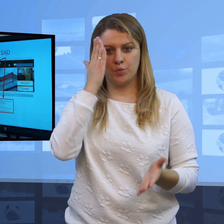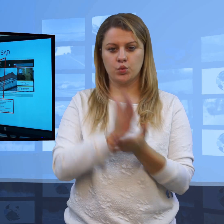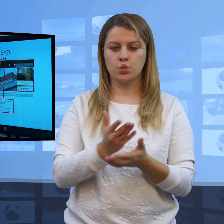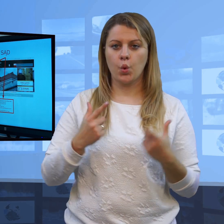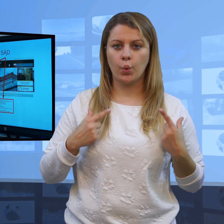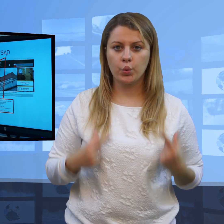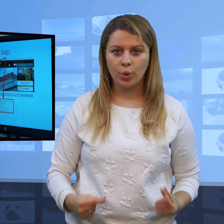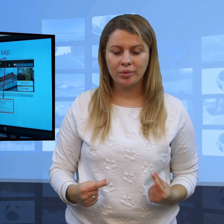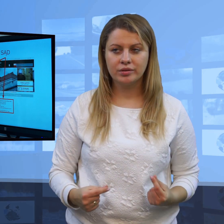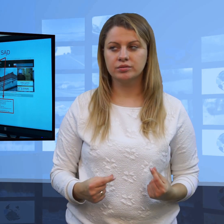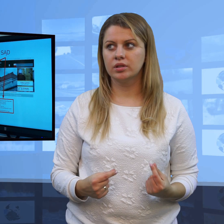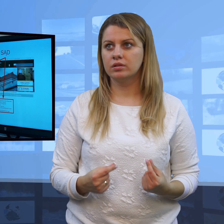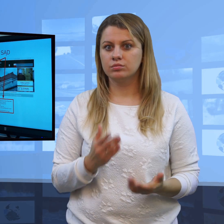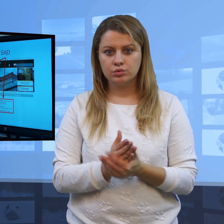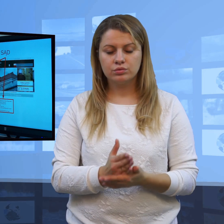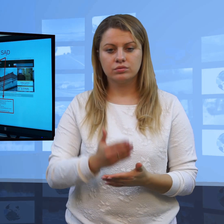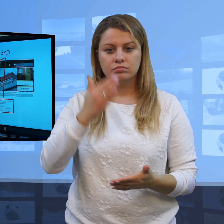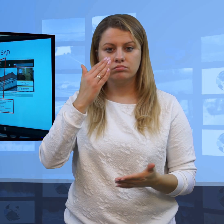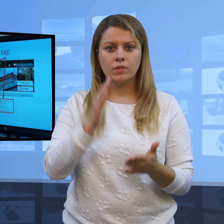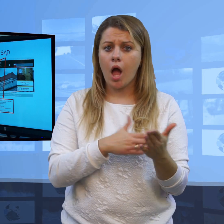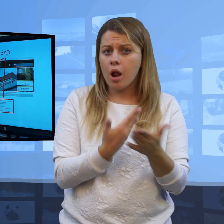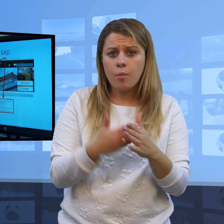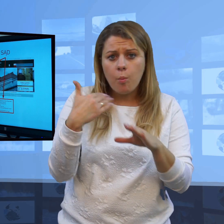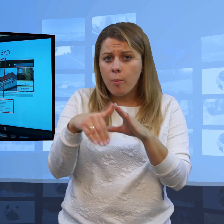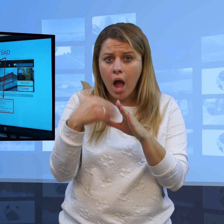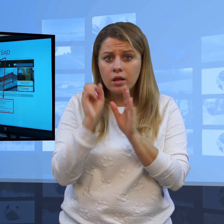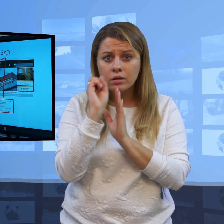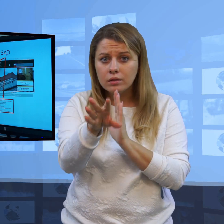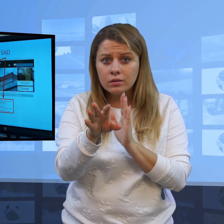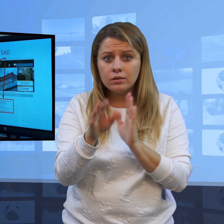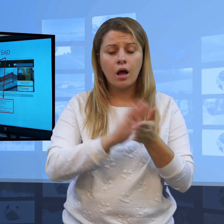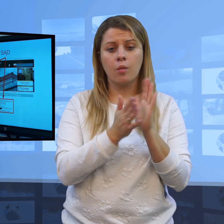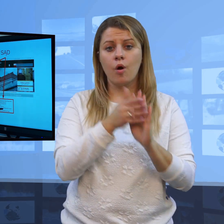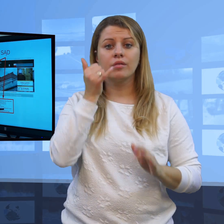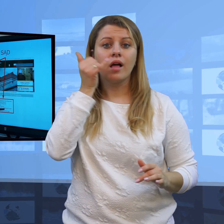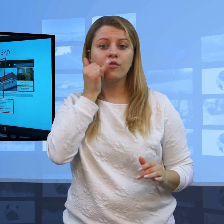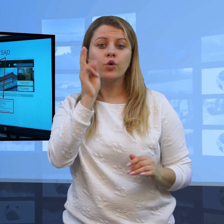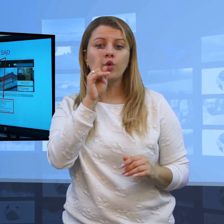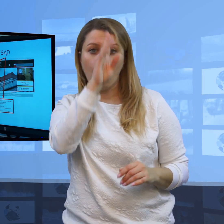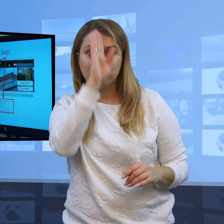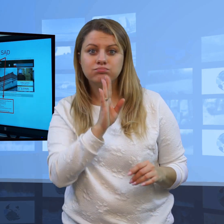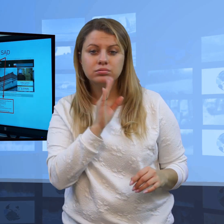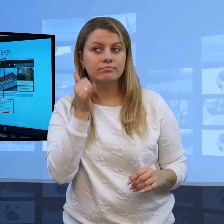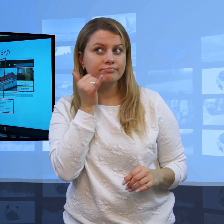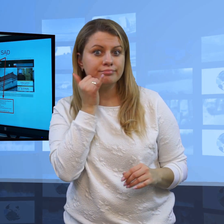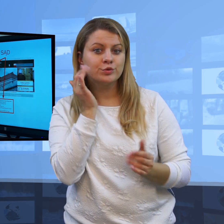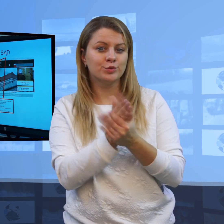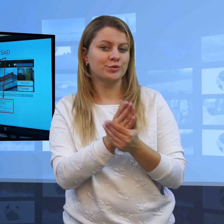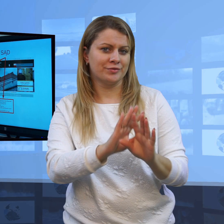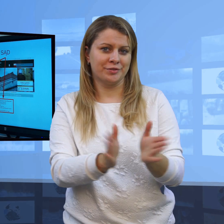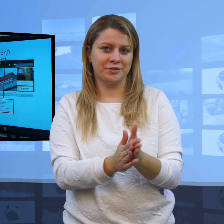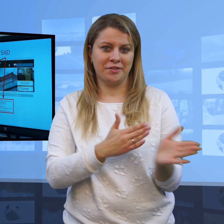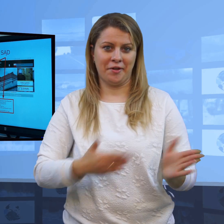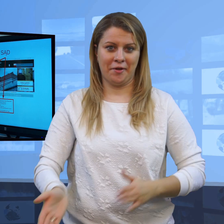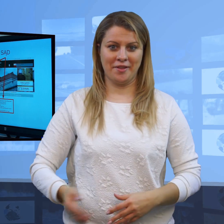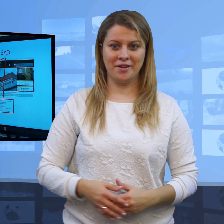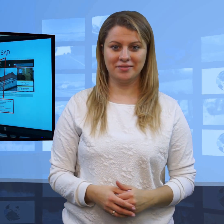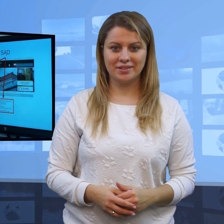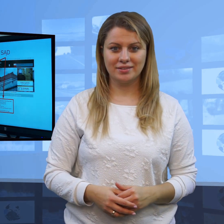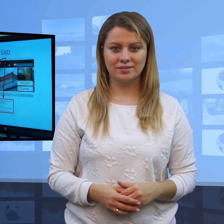skontaktować. Osobiście mają Państwo taką ochotę? Możecie też od razu wysłać maila i to załatwia